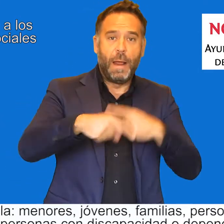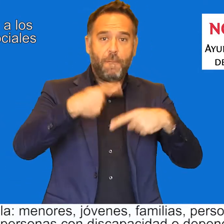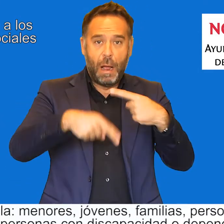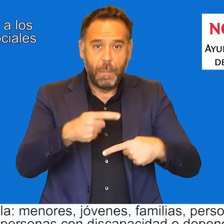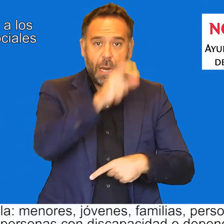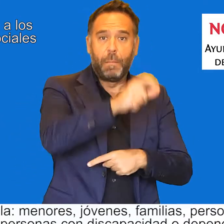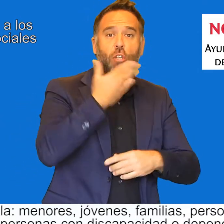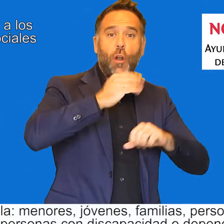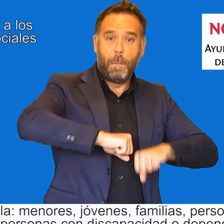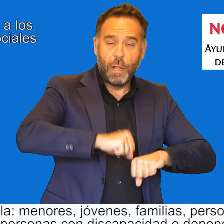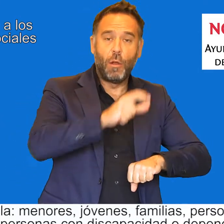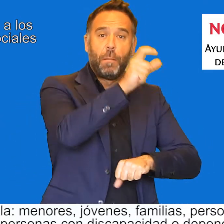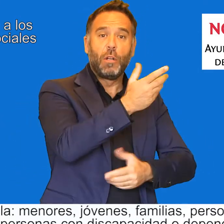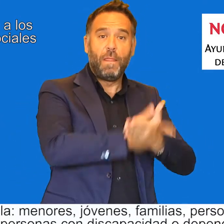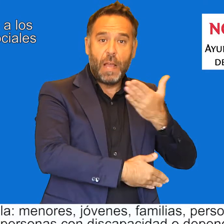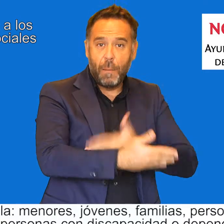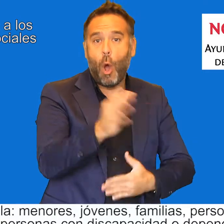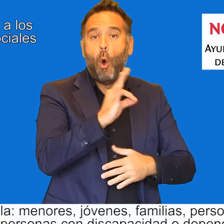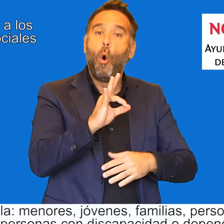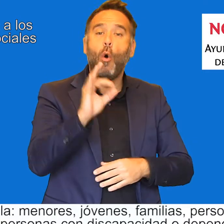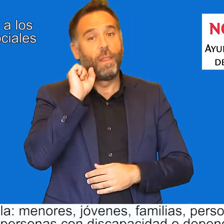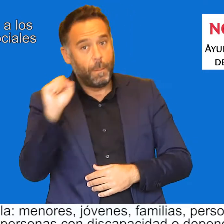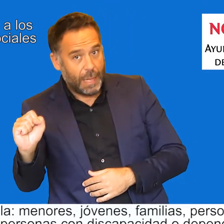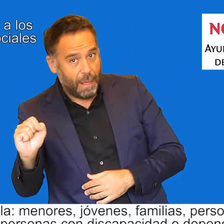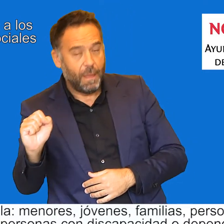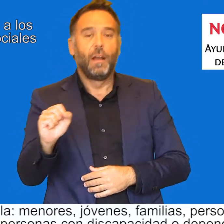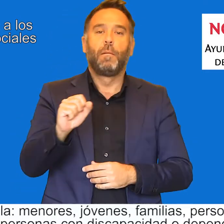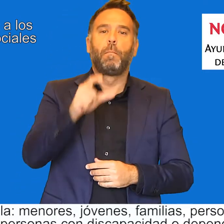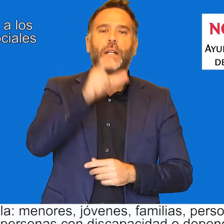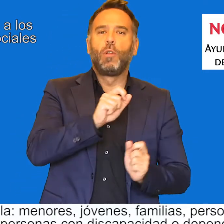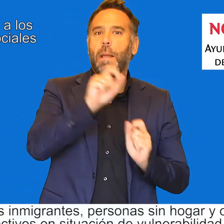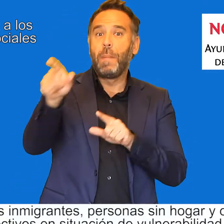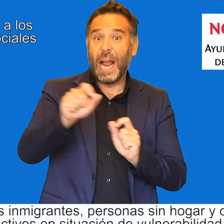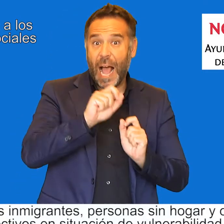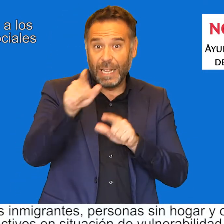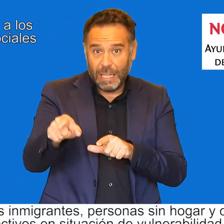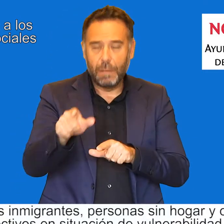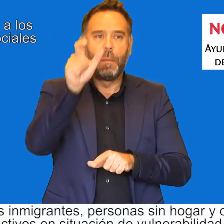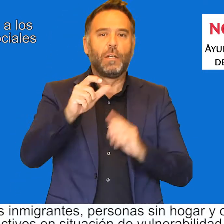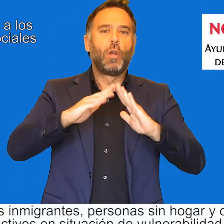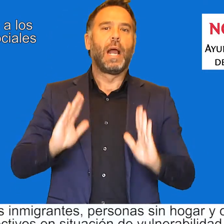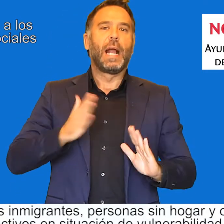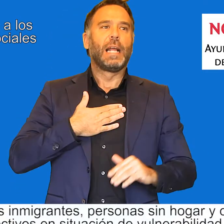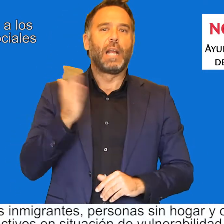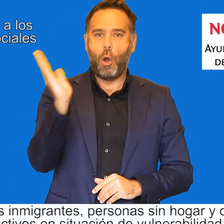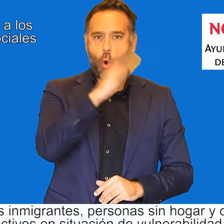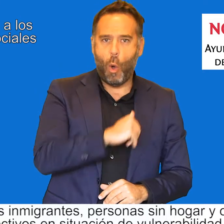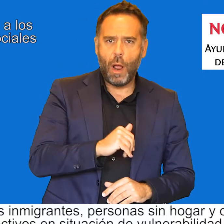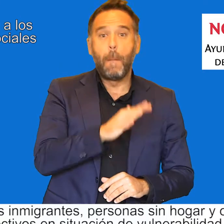personas mayores, personas con discapacidad o dependencia, personas inmigrantes, personas sin hogar y